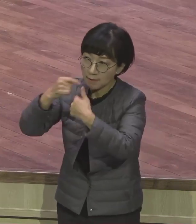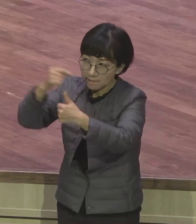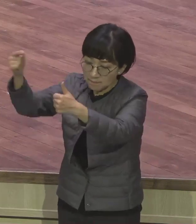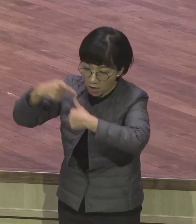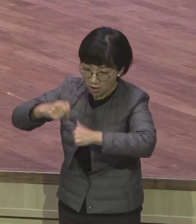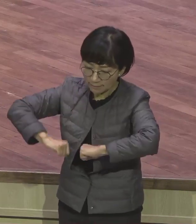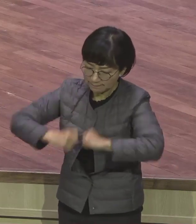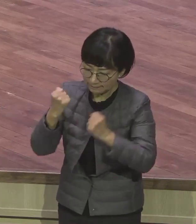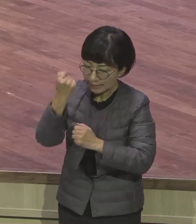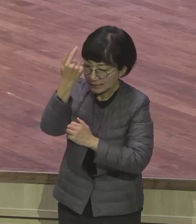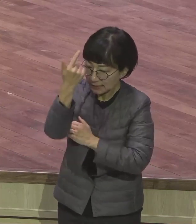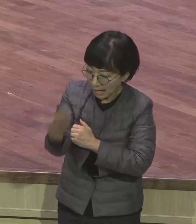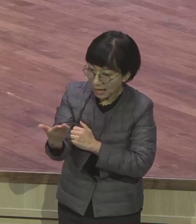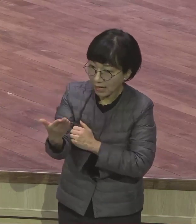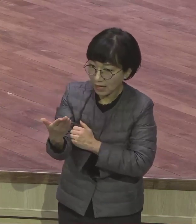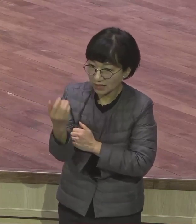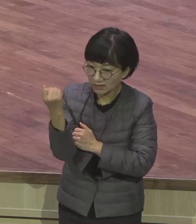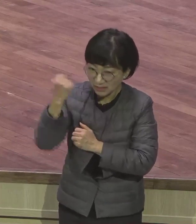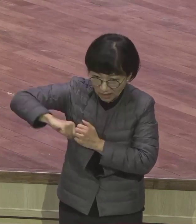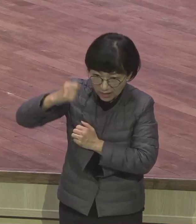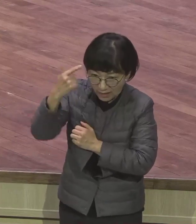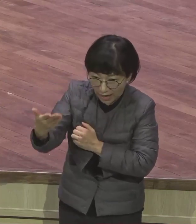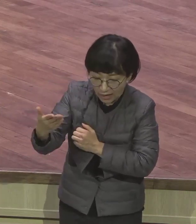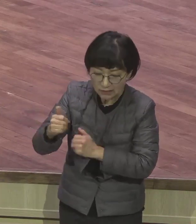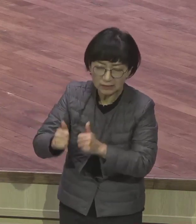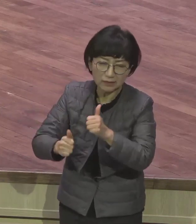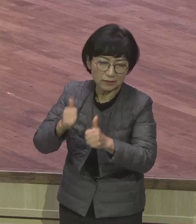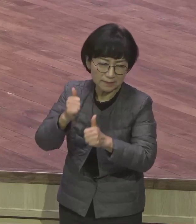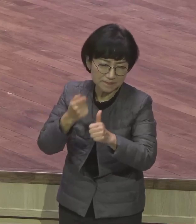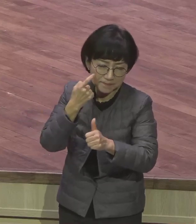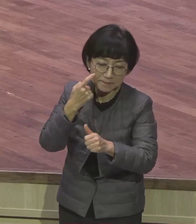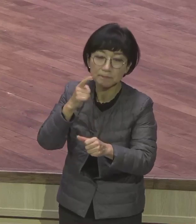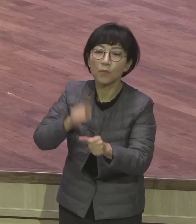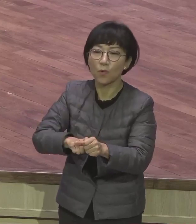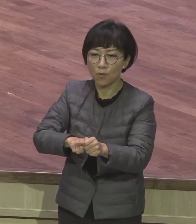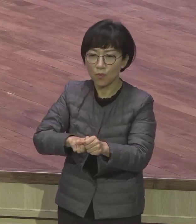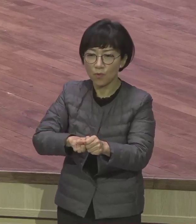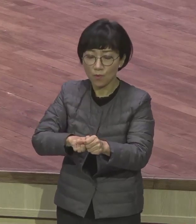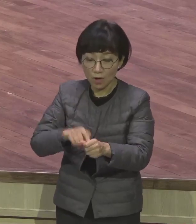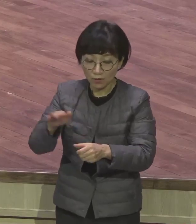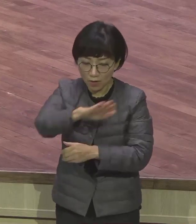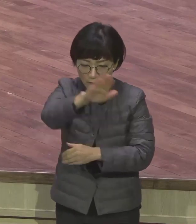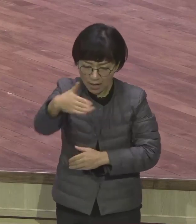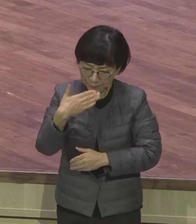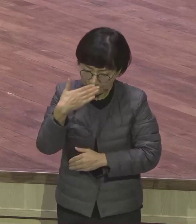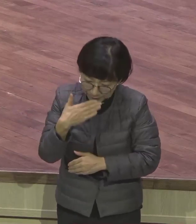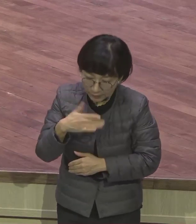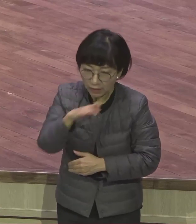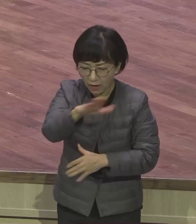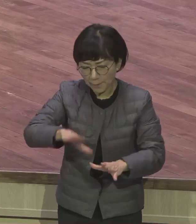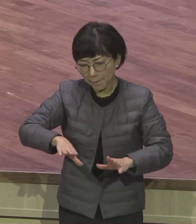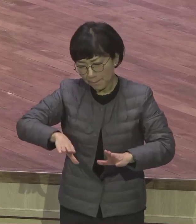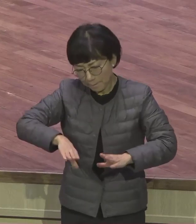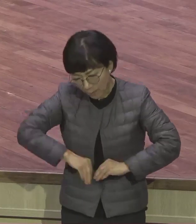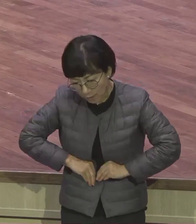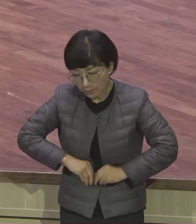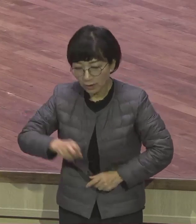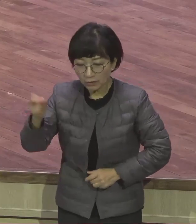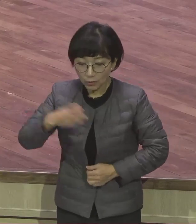면역을 지키는지 지키지 않는지 알려하십니다 너를 놔두시며 너를 줄이게 하시며 또 너도 알지